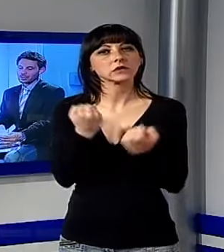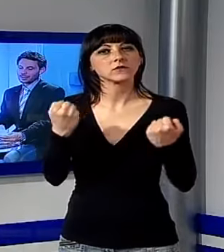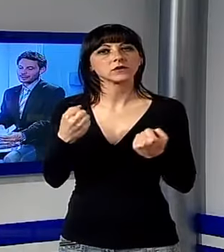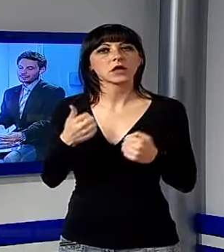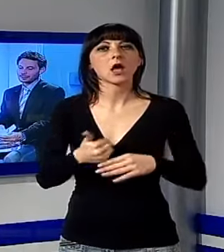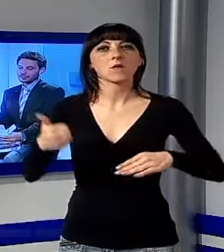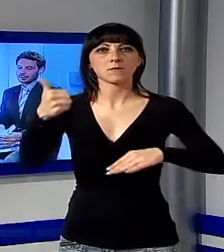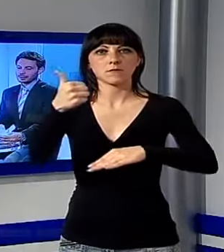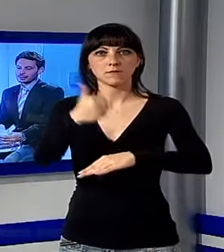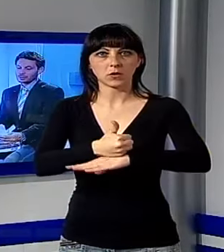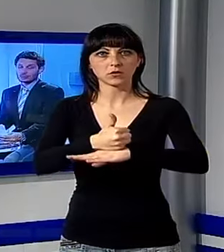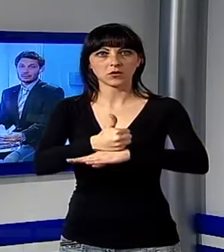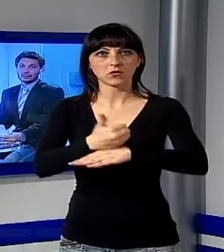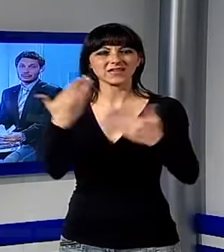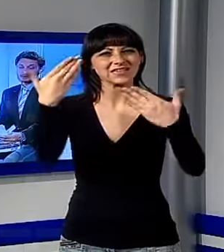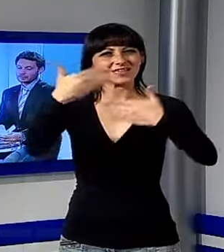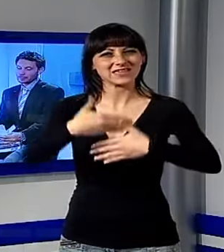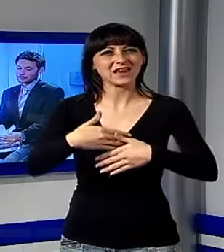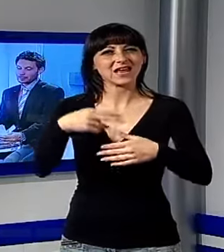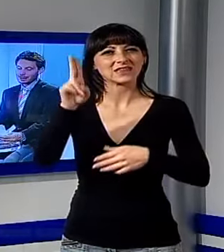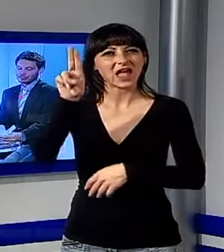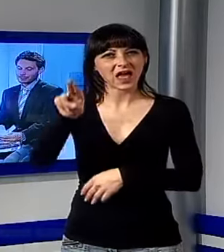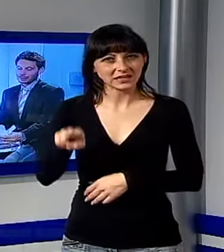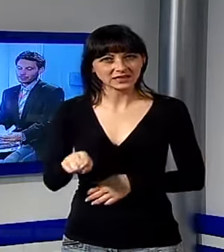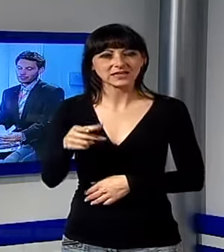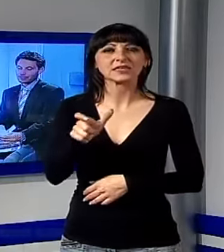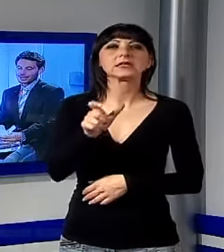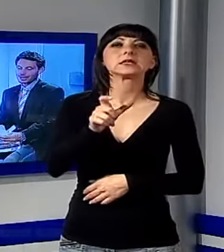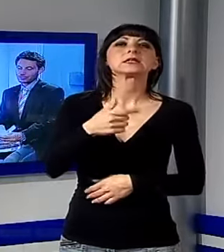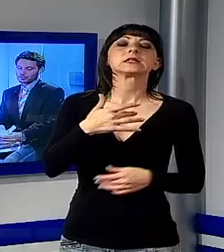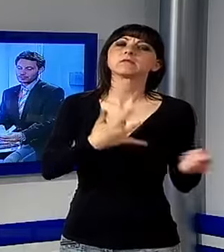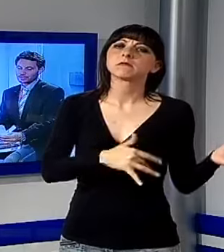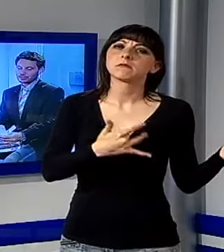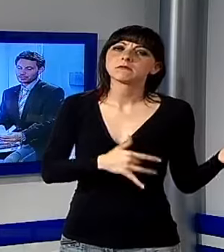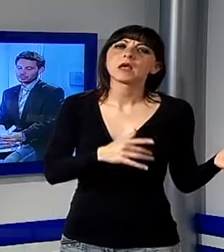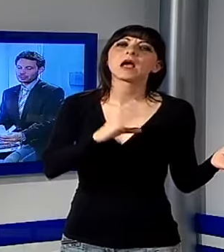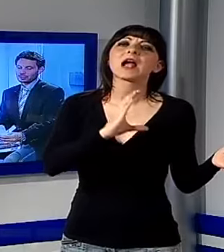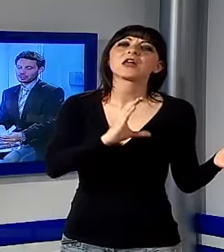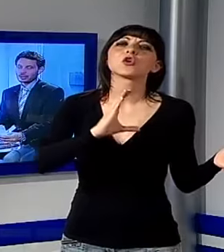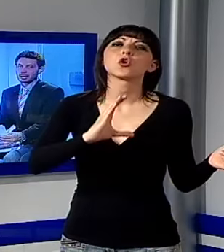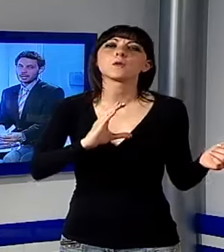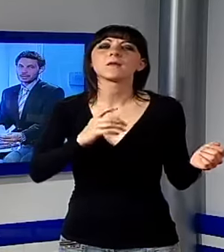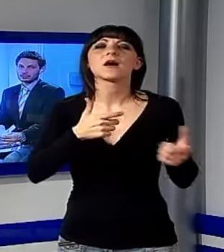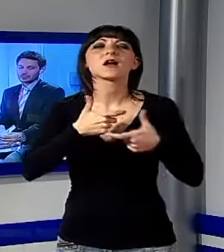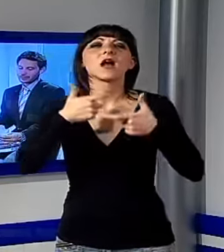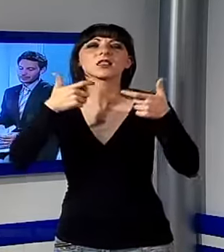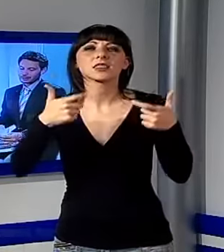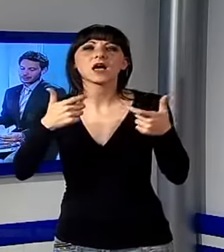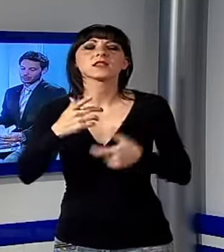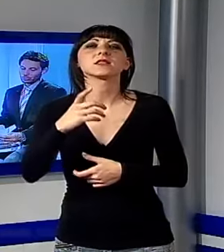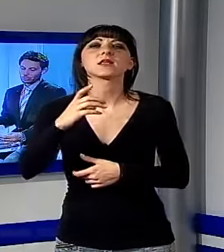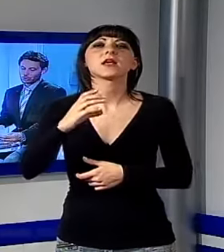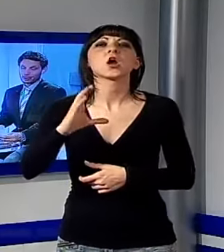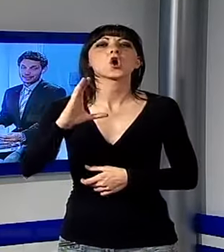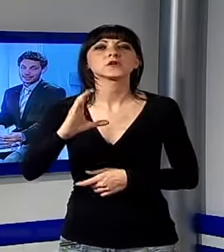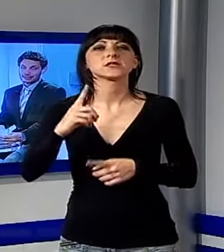un cast di eccezionali artisti come il basso Carlo Colombara, il giovane baritono Costantino e l'attore Alessandro